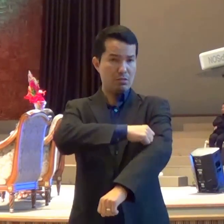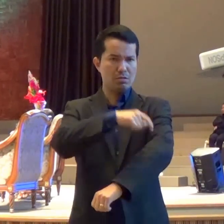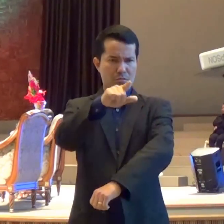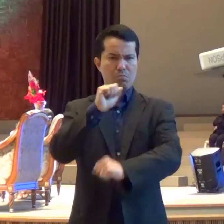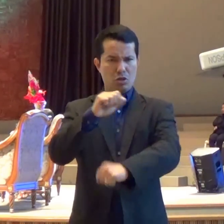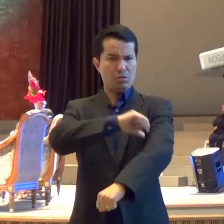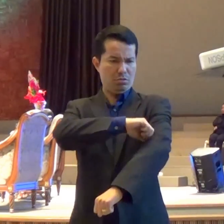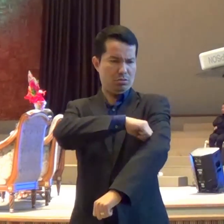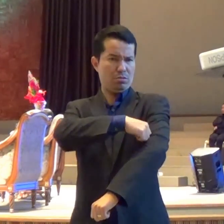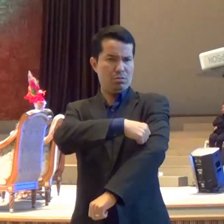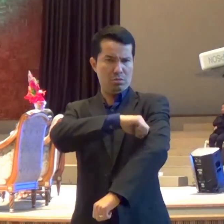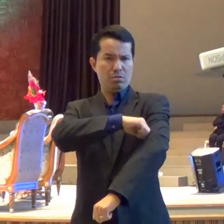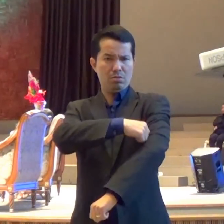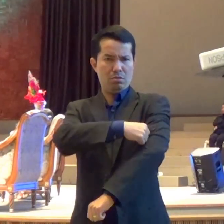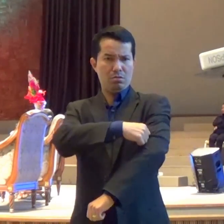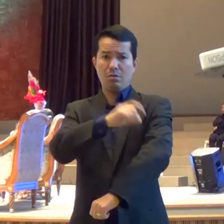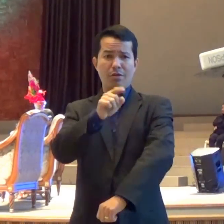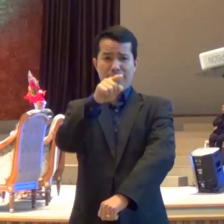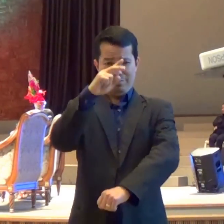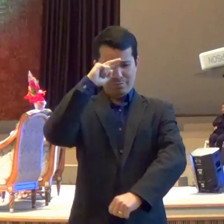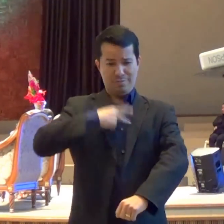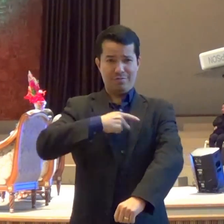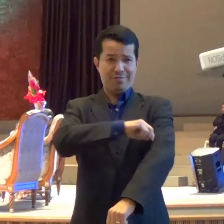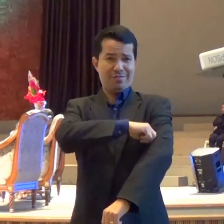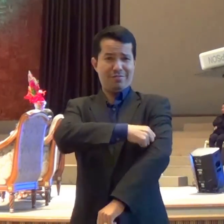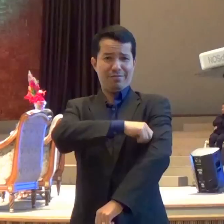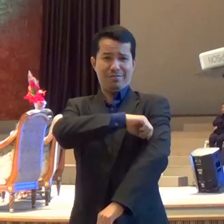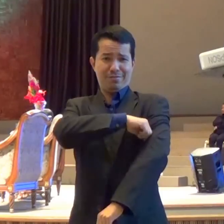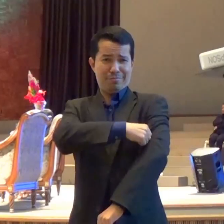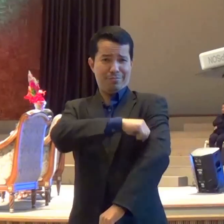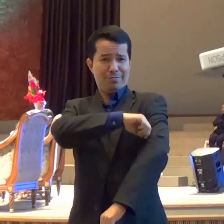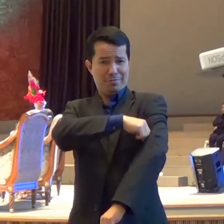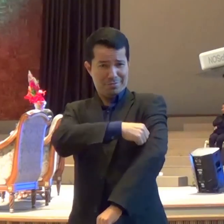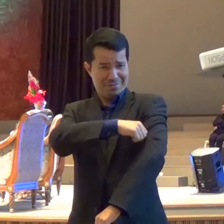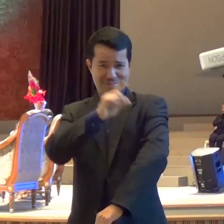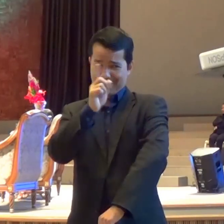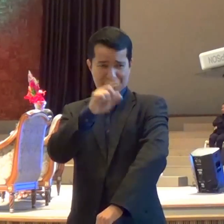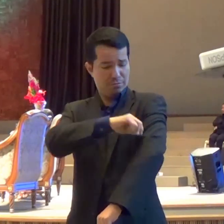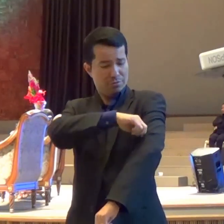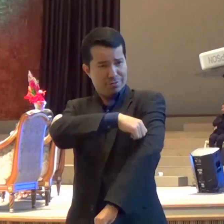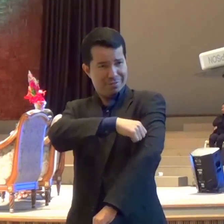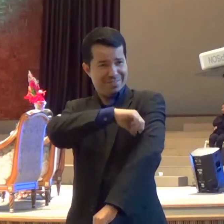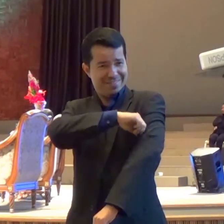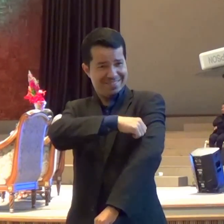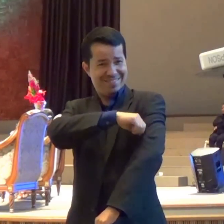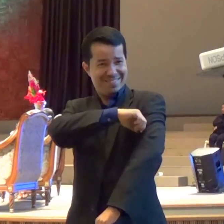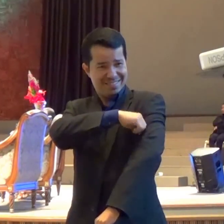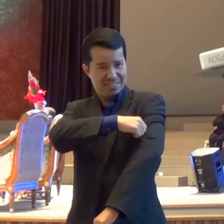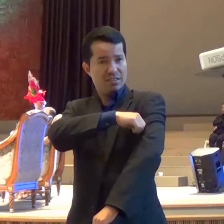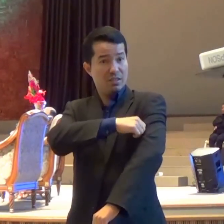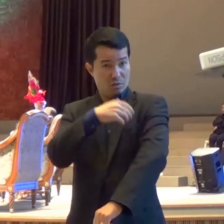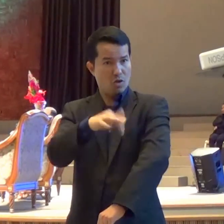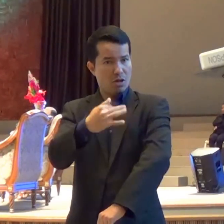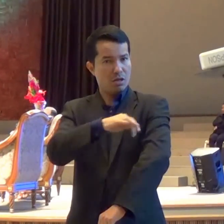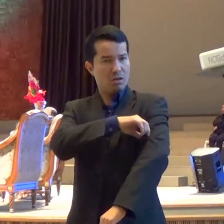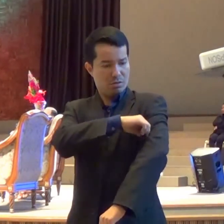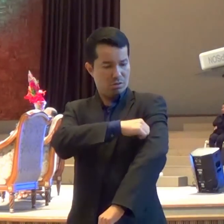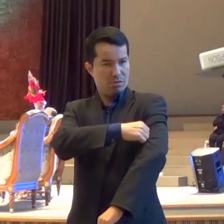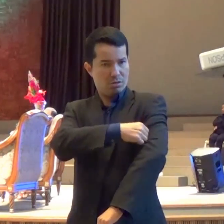Faz favor Dá um beliscão Em você mesmo É carne É carne Dói? Não dói? Agora você